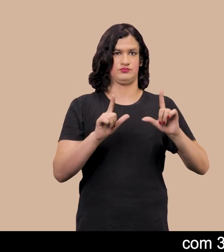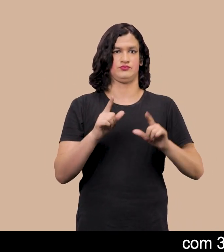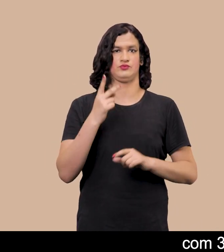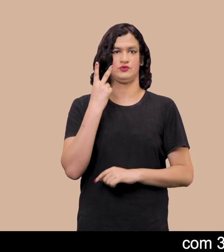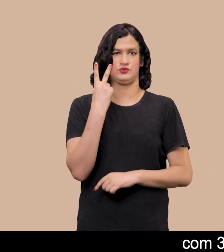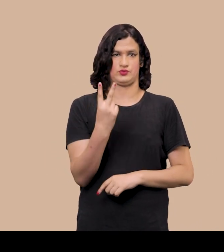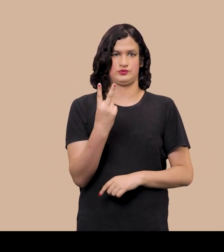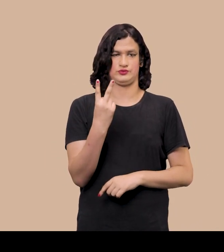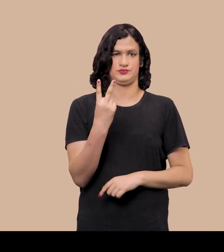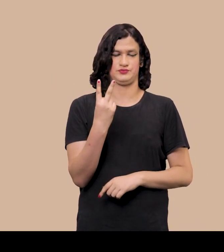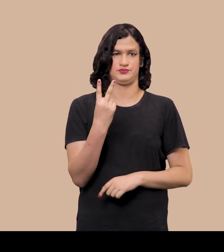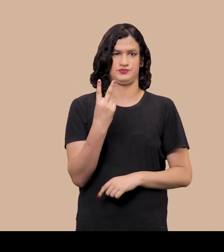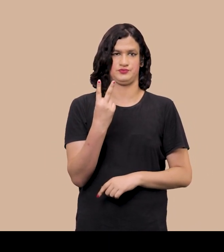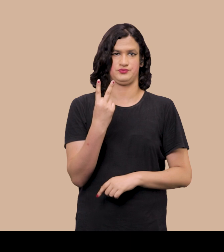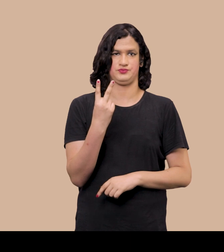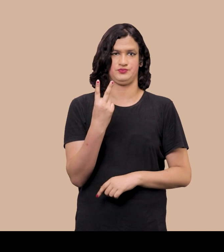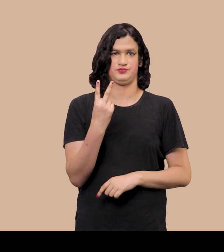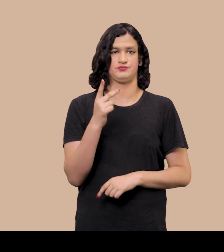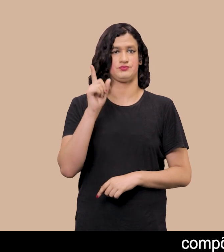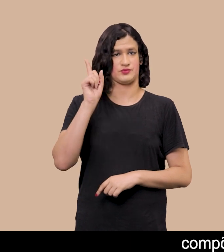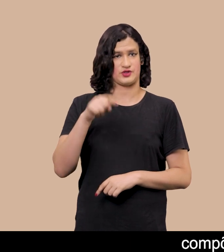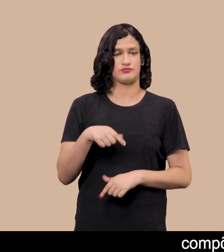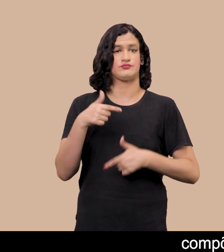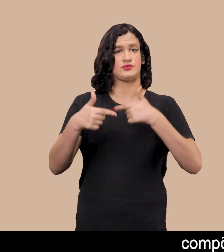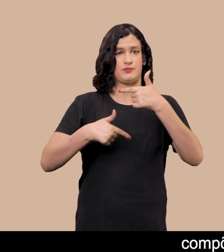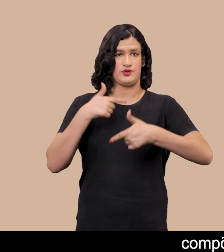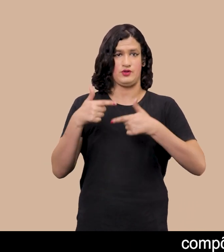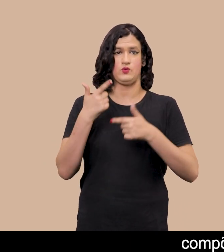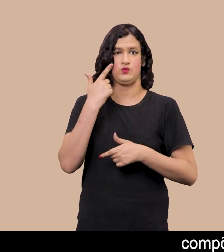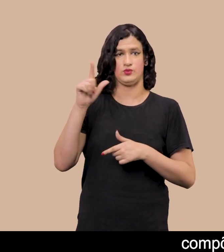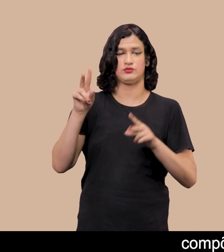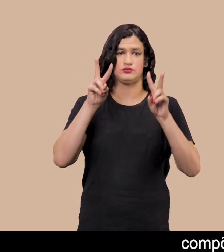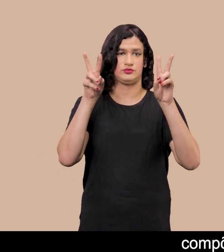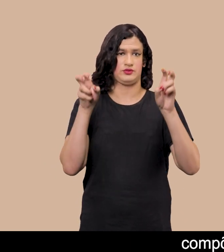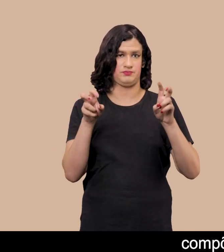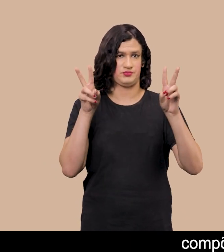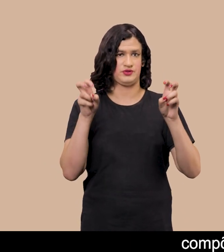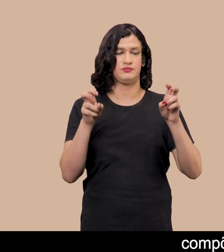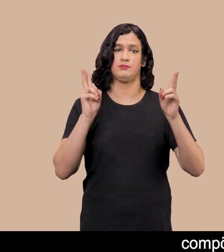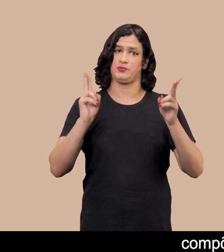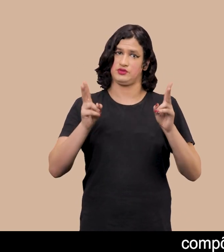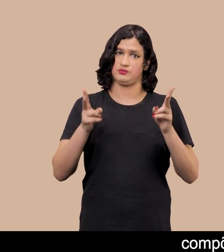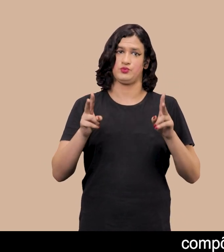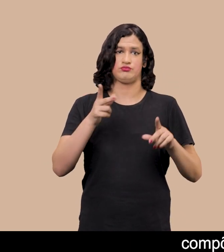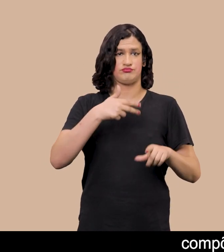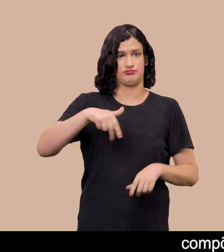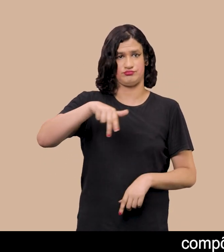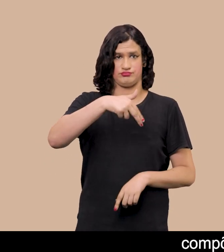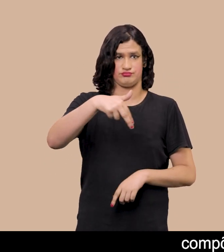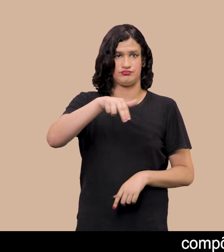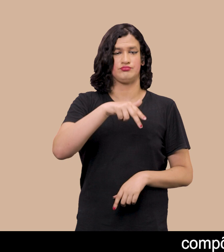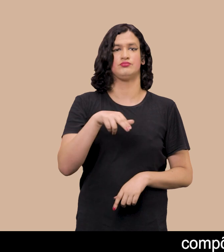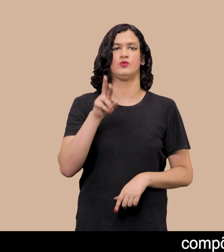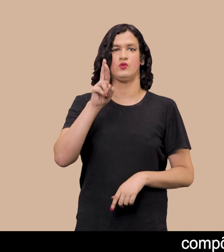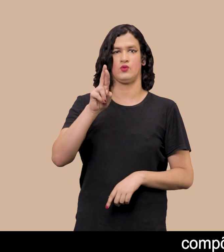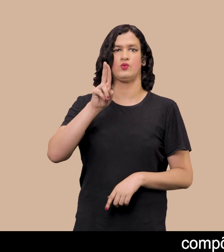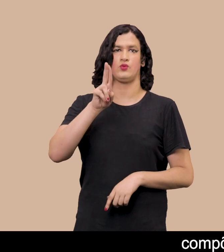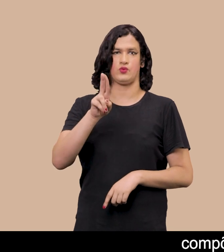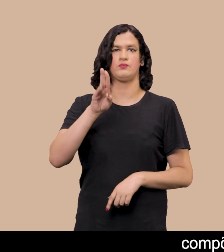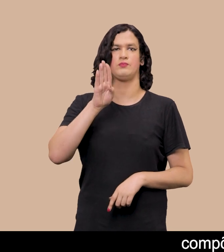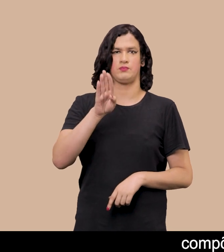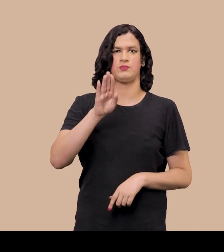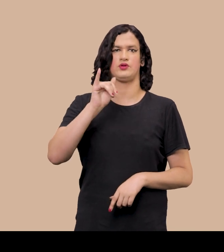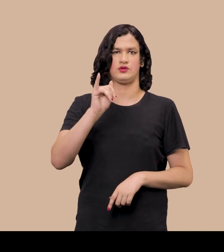de largura cada Dispostas lado a lado Compõem outra obra da série A travessia do Rubicão Essa de